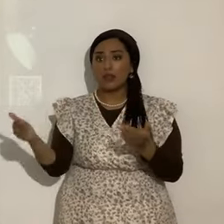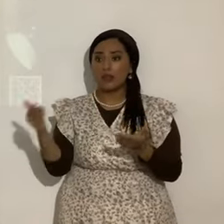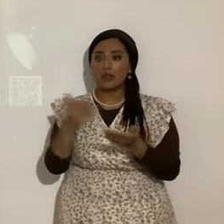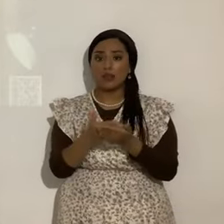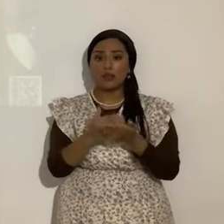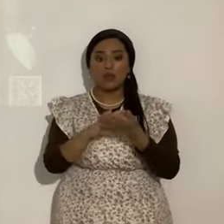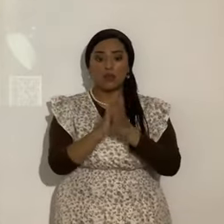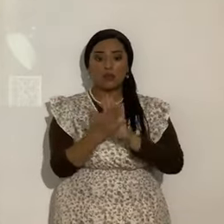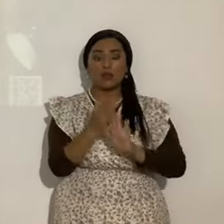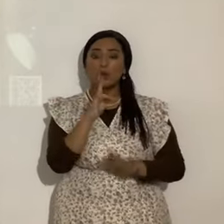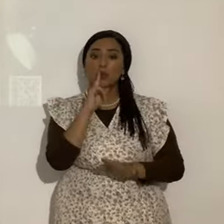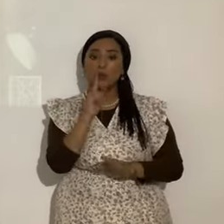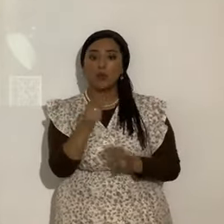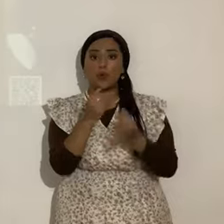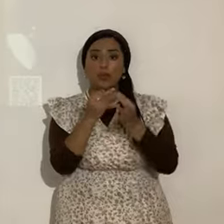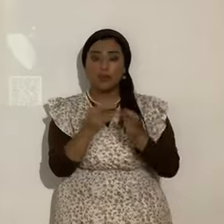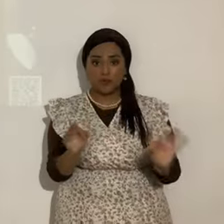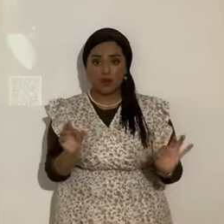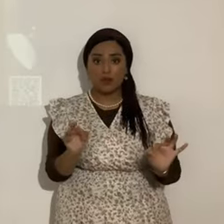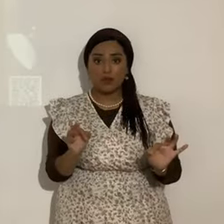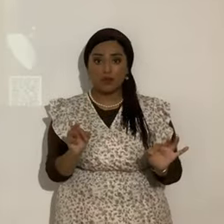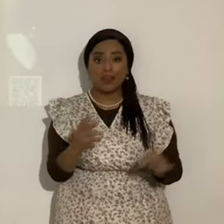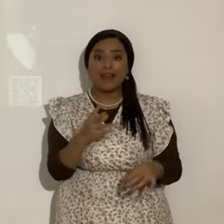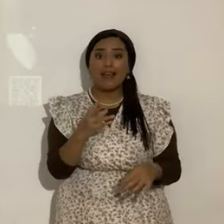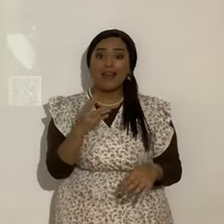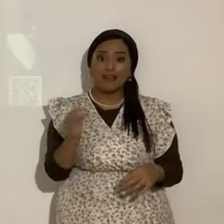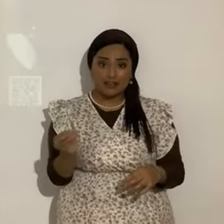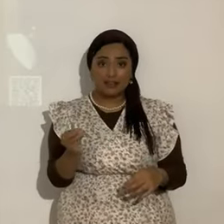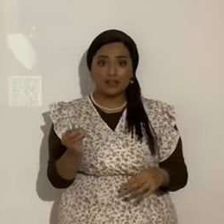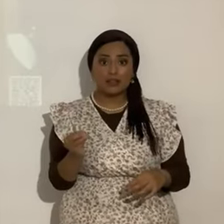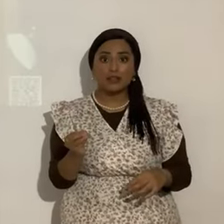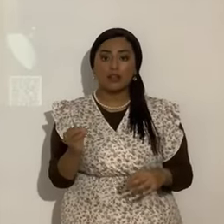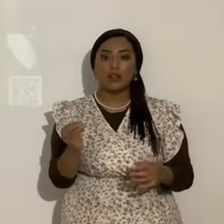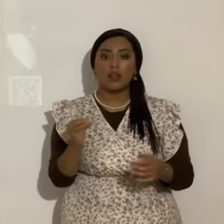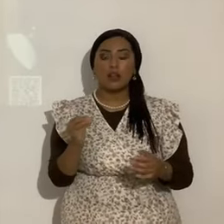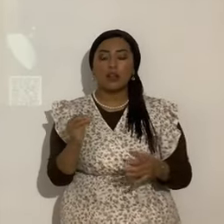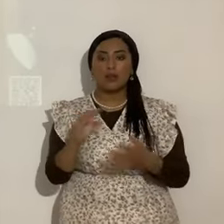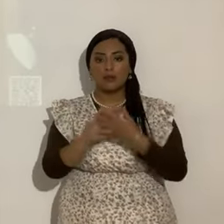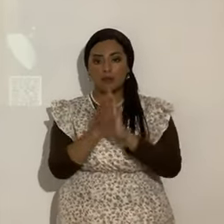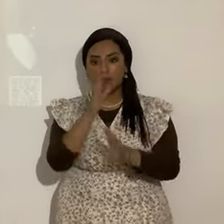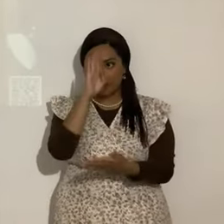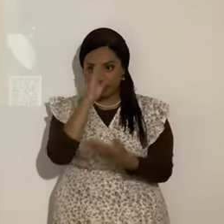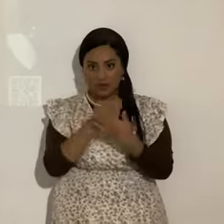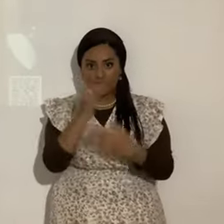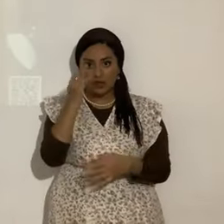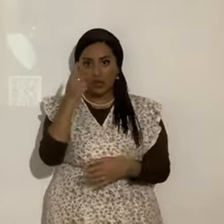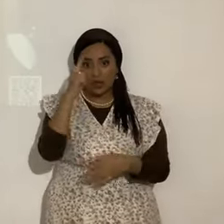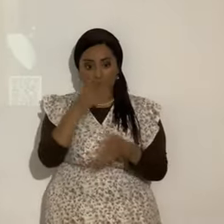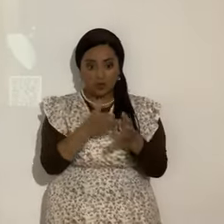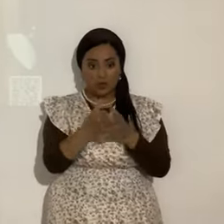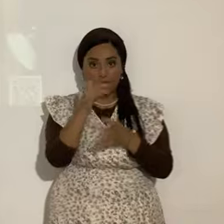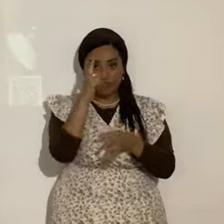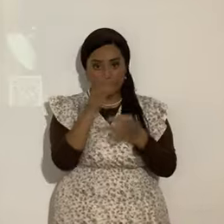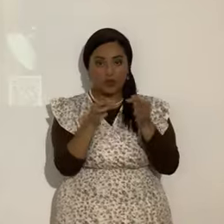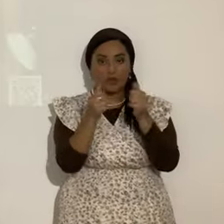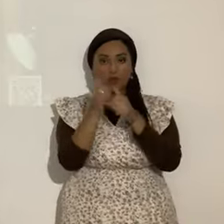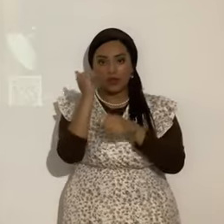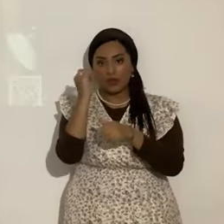realmente libres, y esto es al llegar a ser hijos de Yahweh, por la fe en Yahweh. No se puede de otra manera.